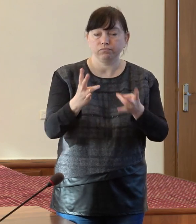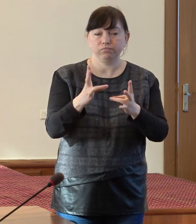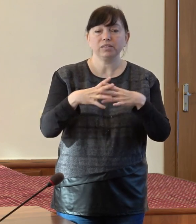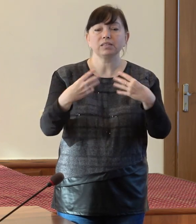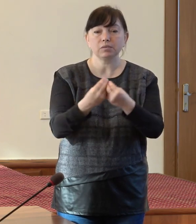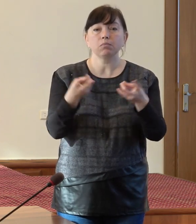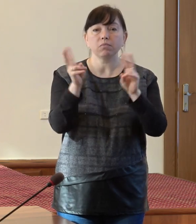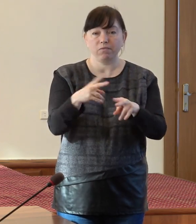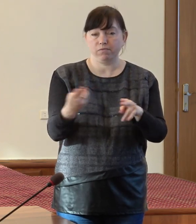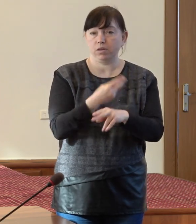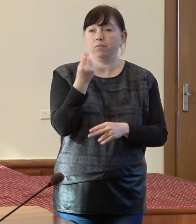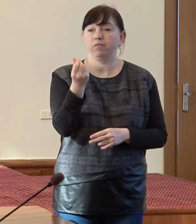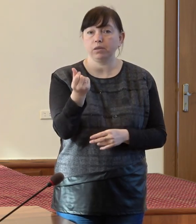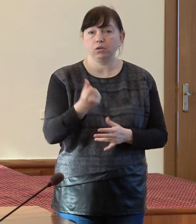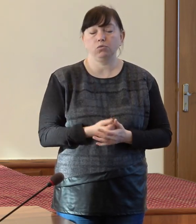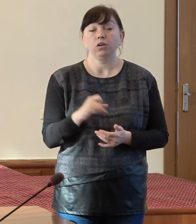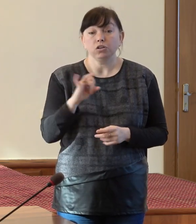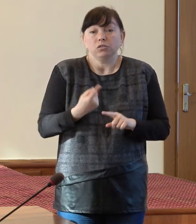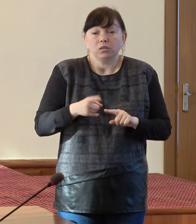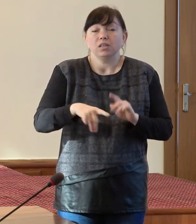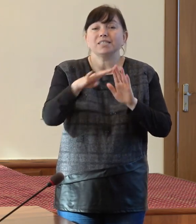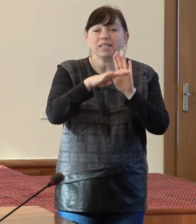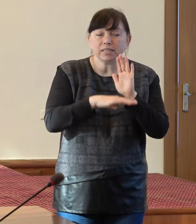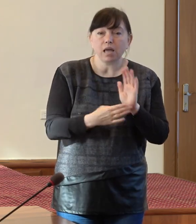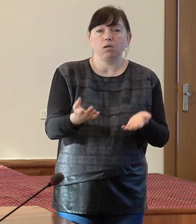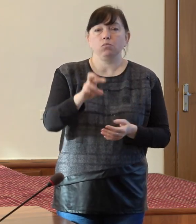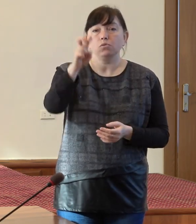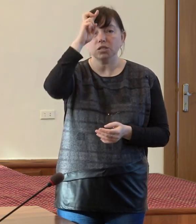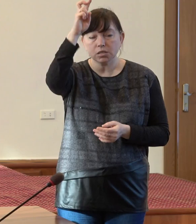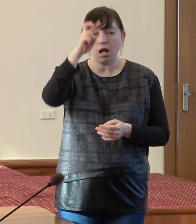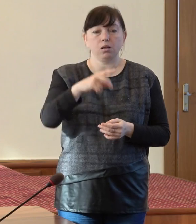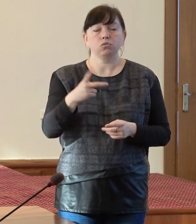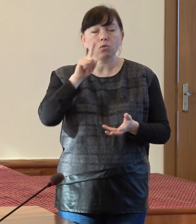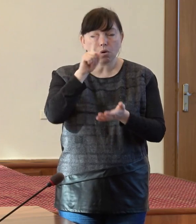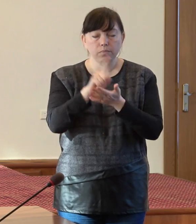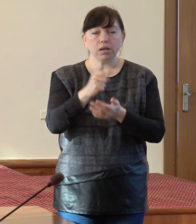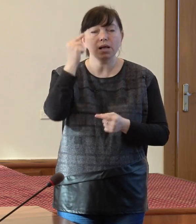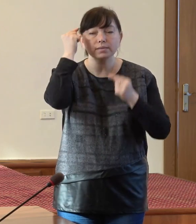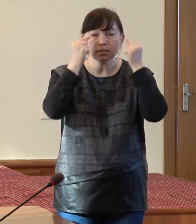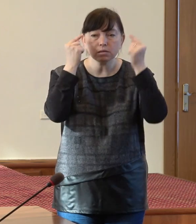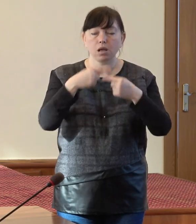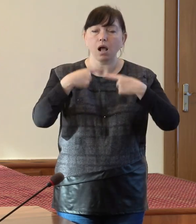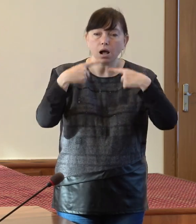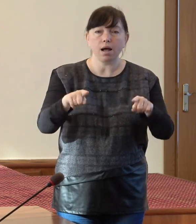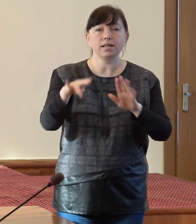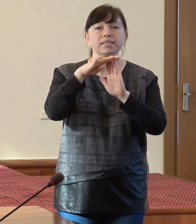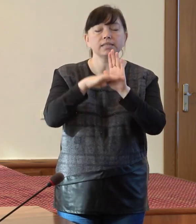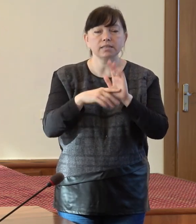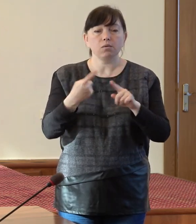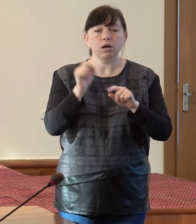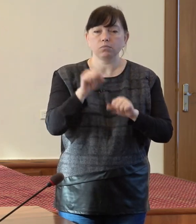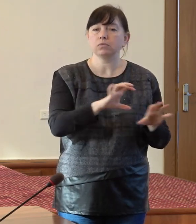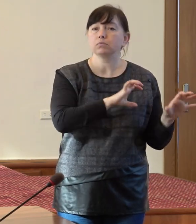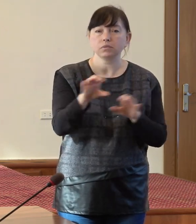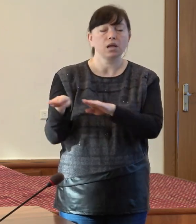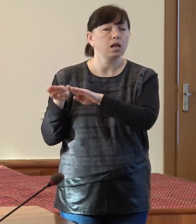rămână vârvenituri. De aceea, sistemul, statul este obligat să gândească la un sistem care se asigură echitate